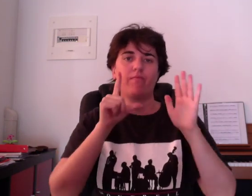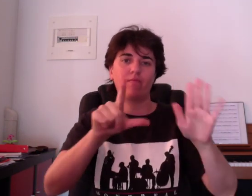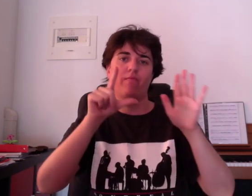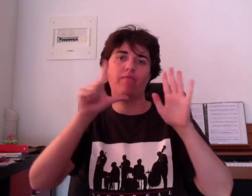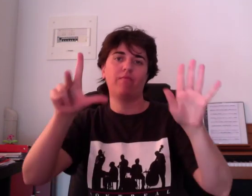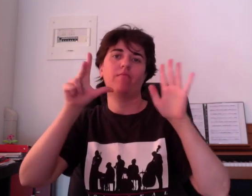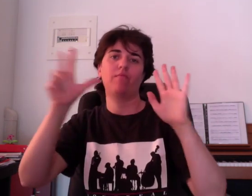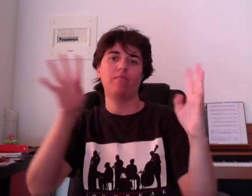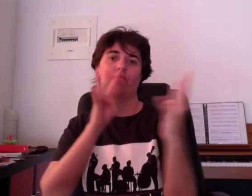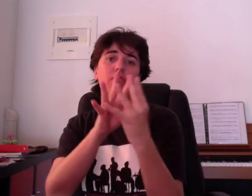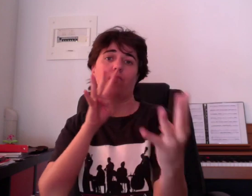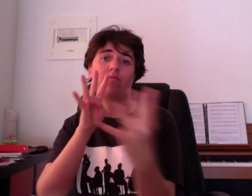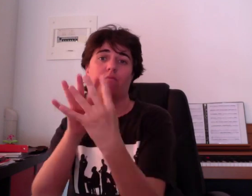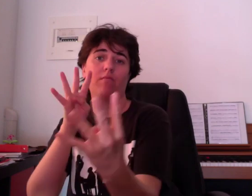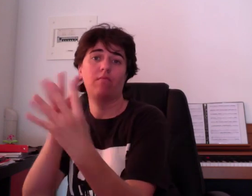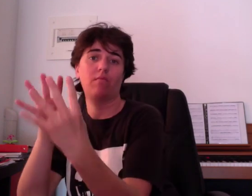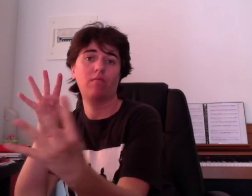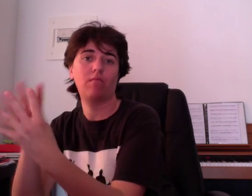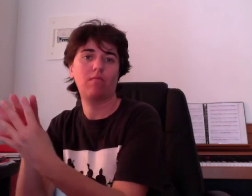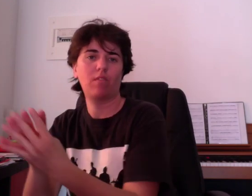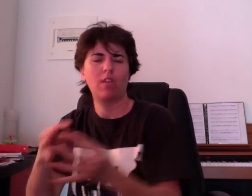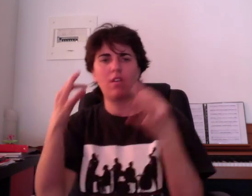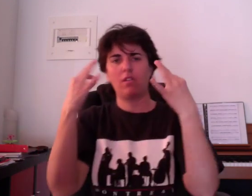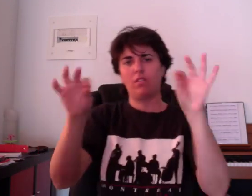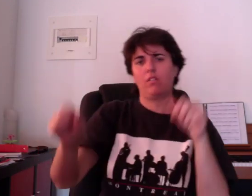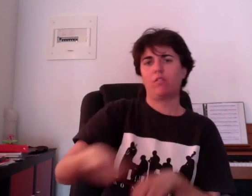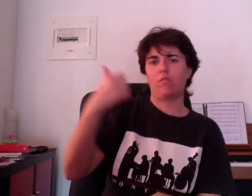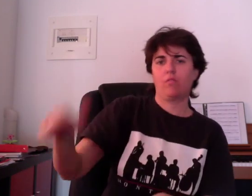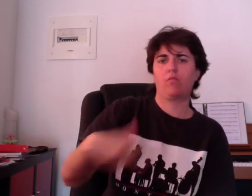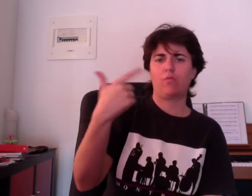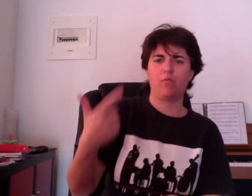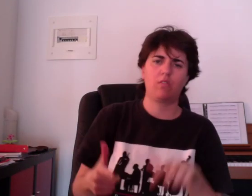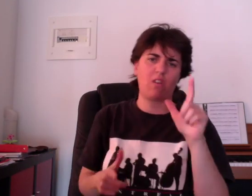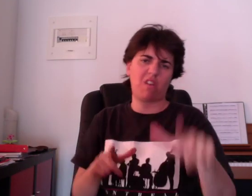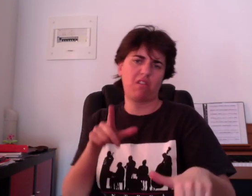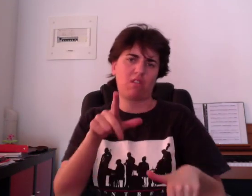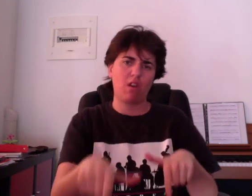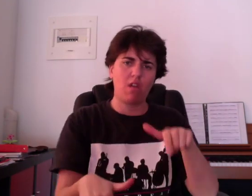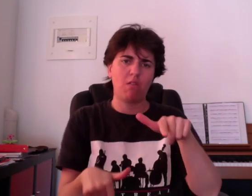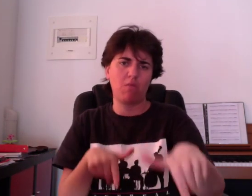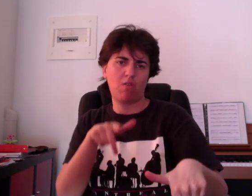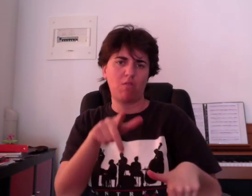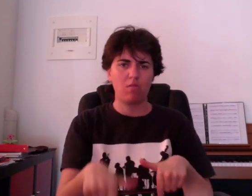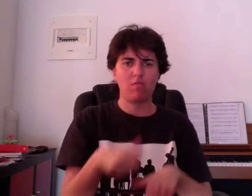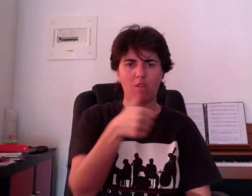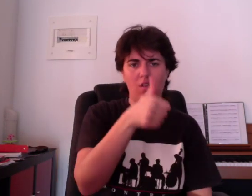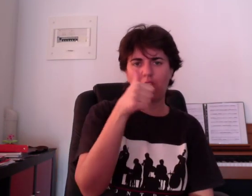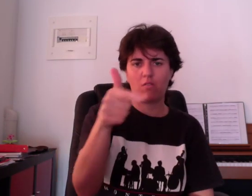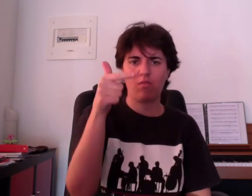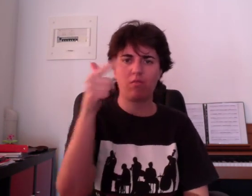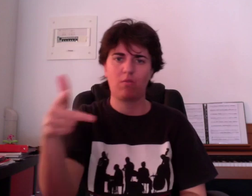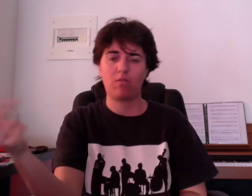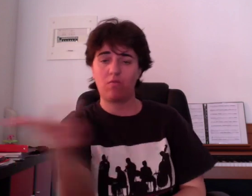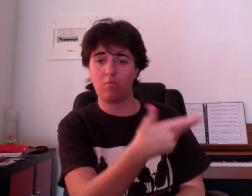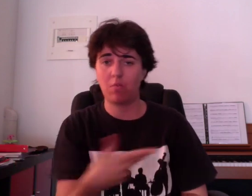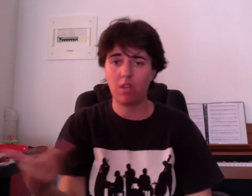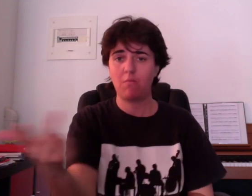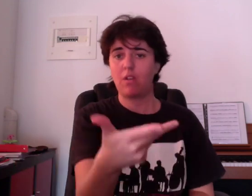Sept, huit, neuf, can't get enough Dix, onze, douze, I ain't got to lose One, two, three, come on, baby